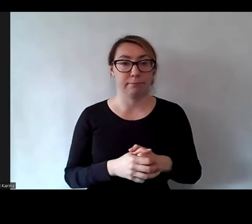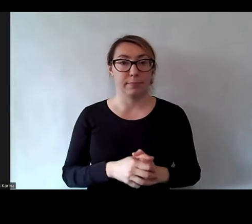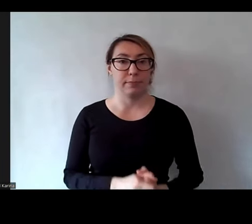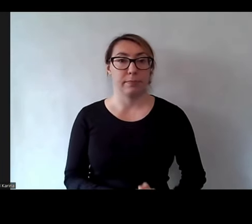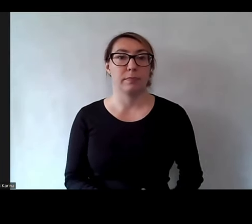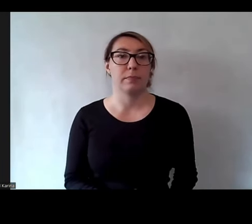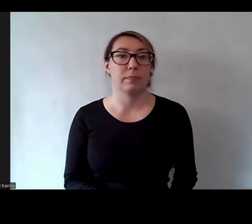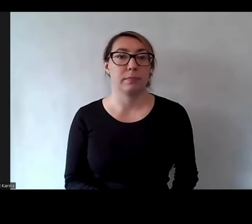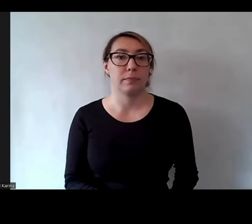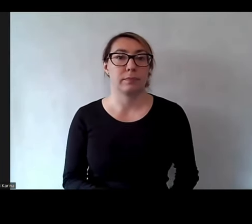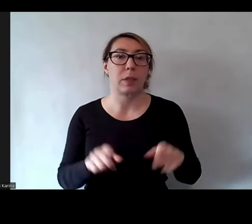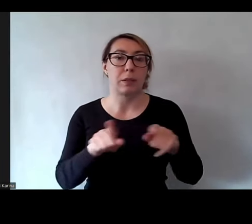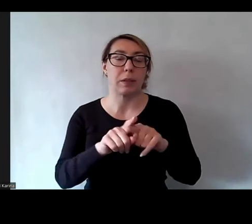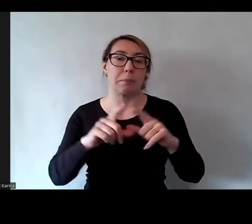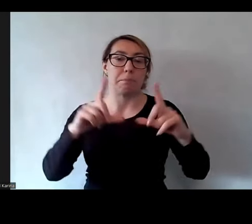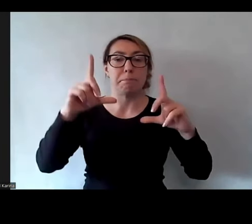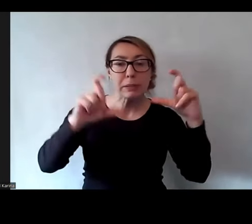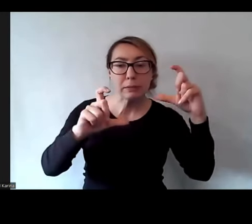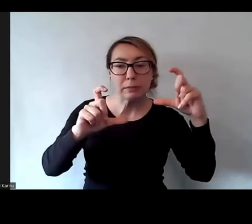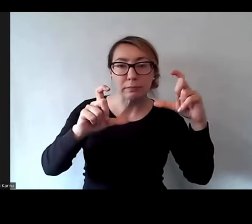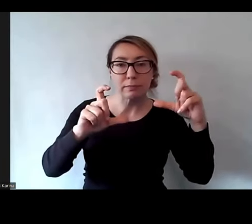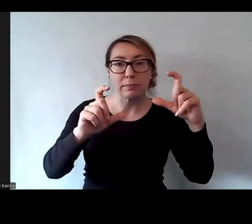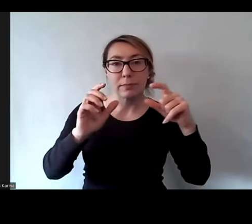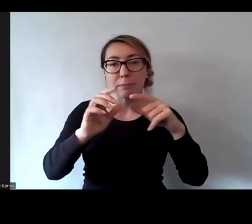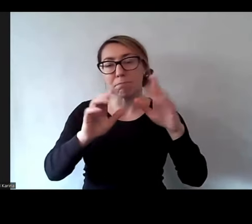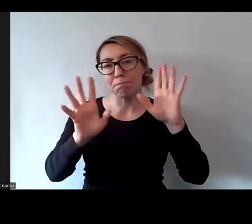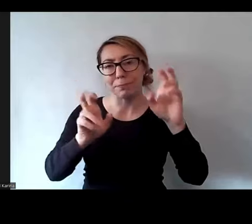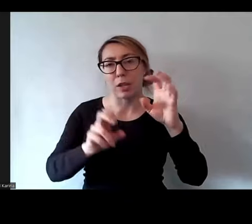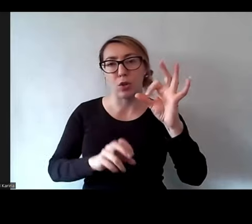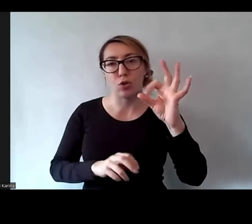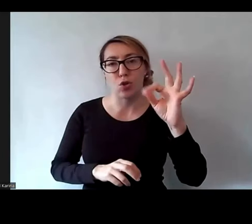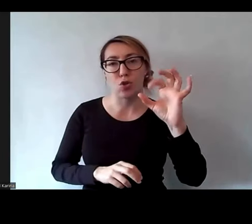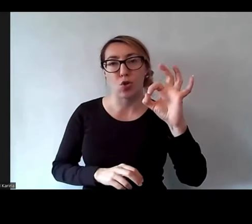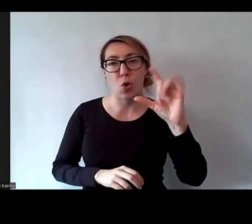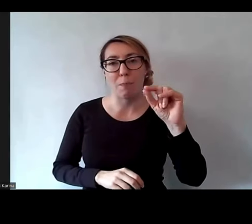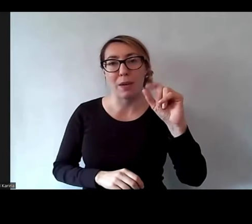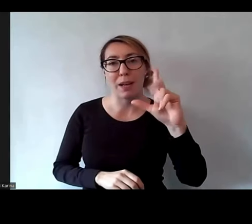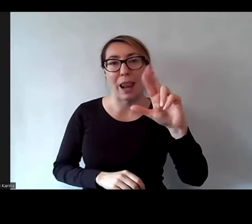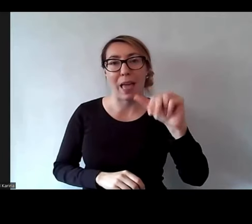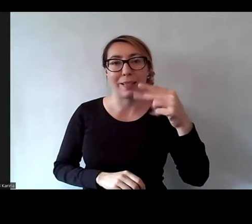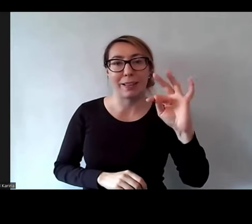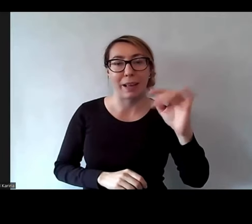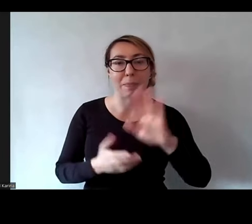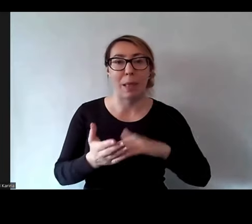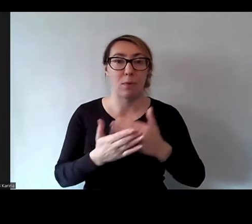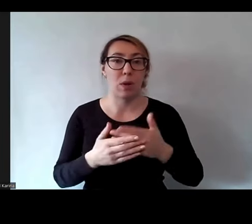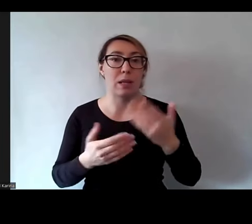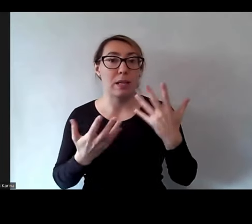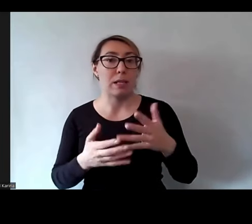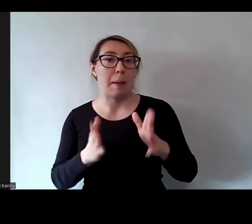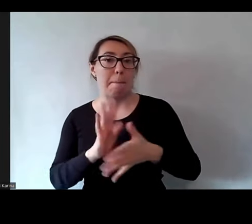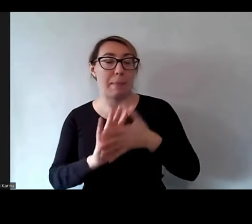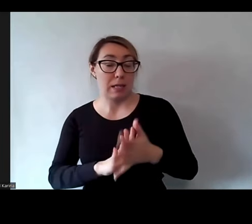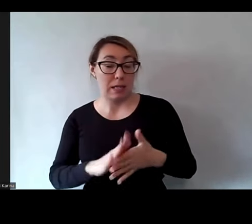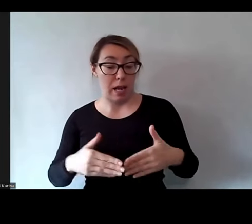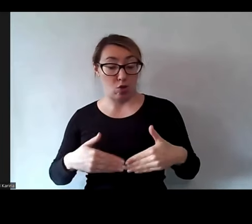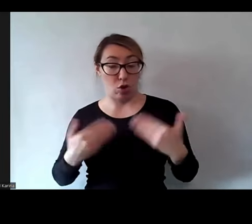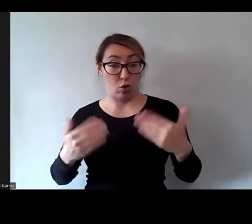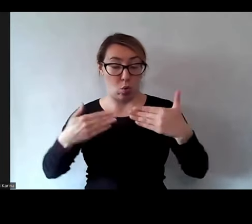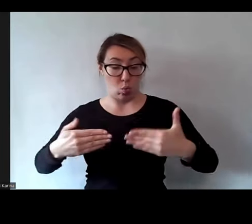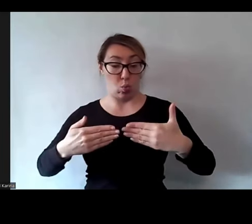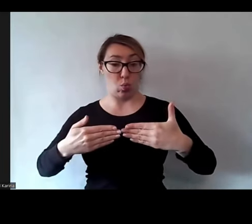stop klatek, o może tak, to nie pamiętam słów. Nie, jak trzeba było zamigać załóżmy dzień, no to było zdjęcie tego